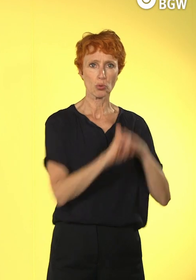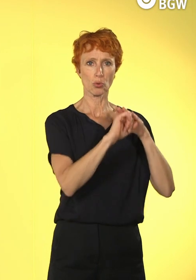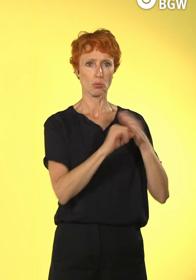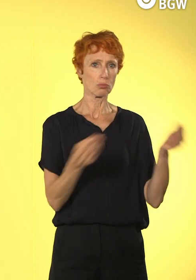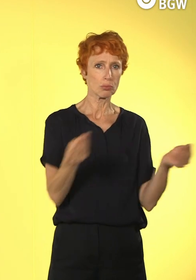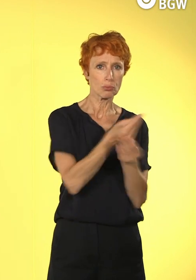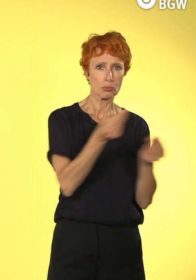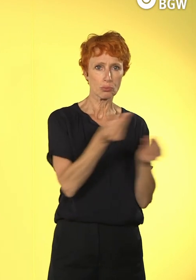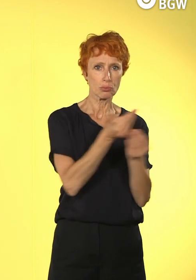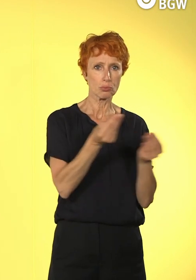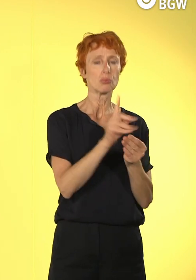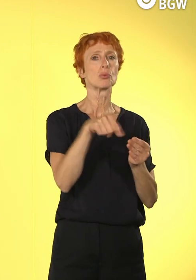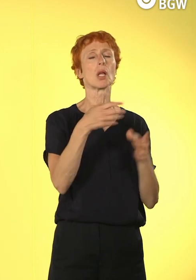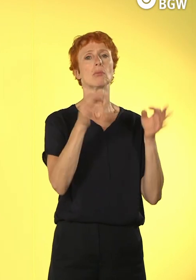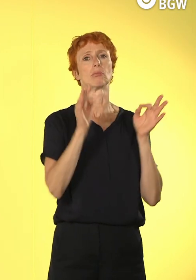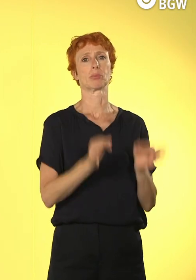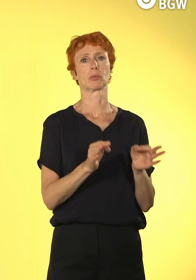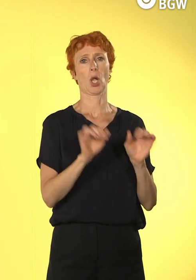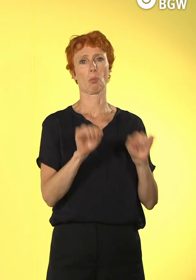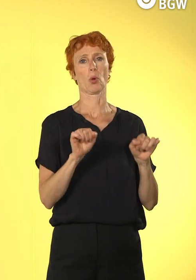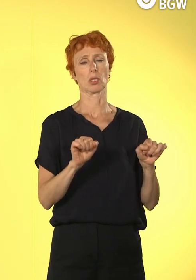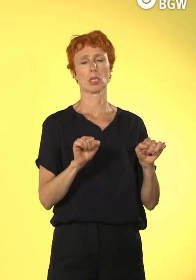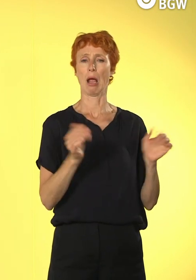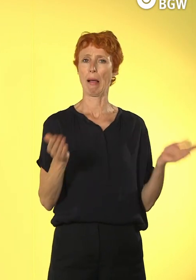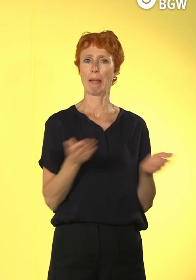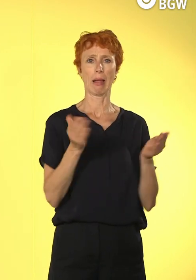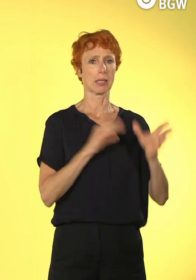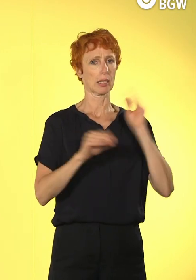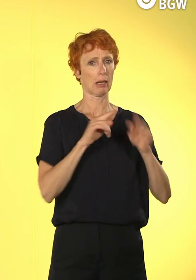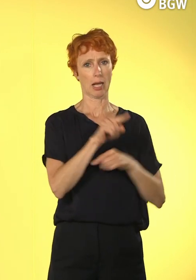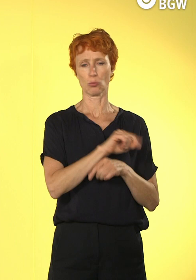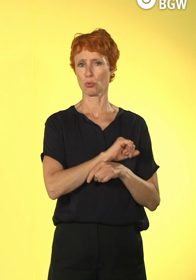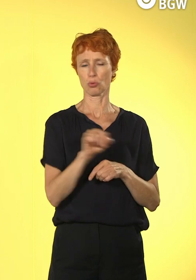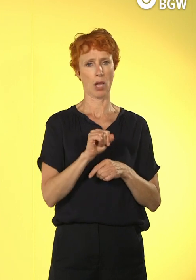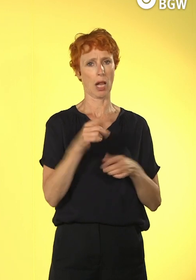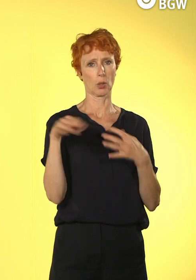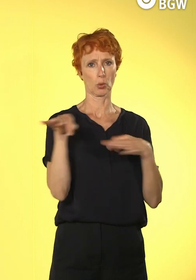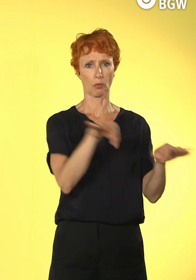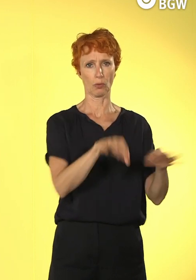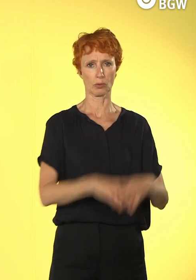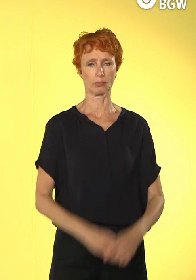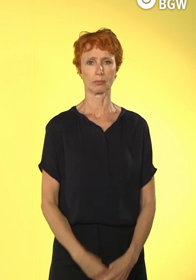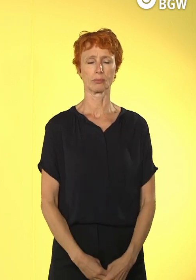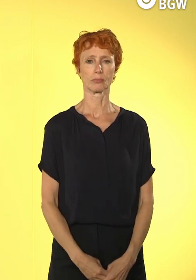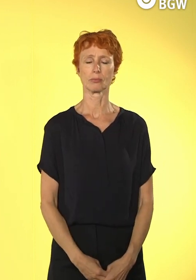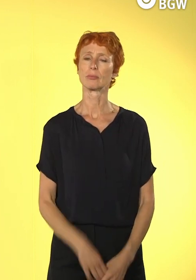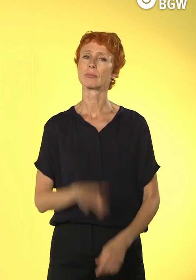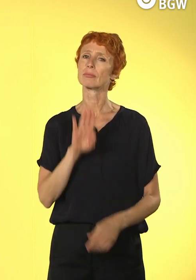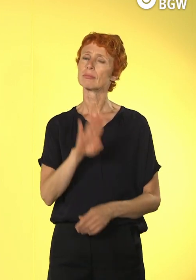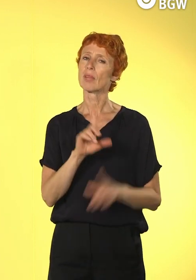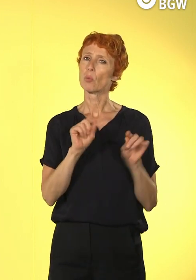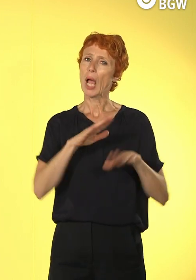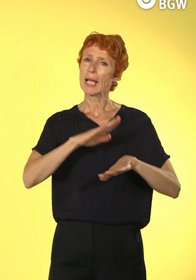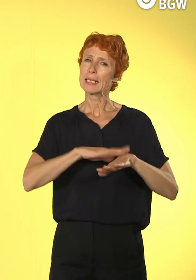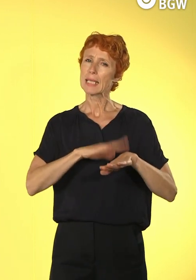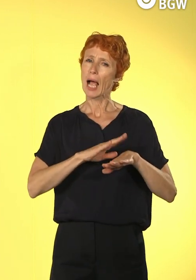war, relativ einfache Wege zu behandeln. Welche Rolle spielt da für Sie die zeitliche Komponente?